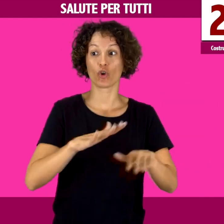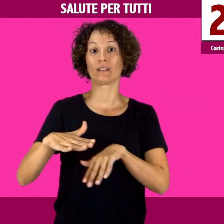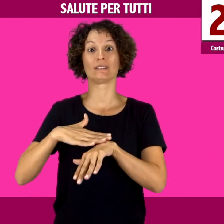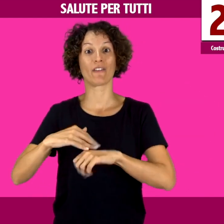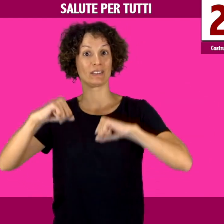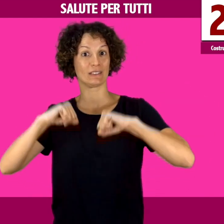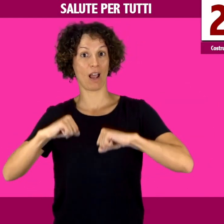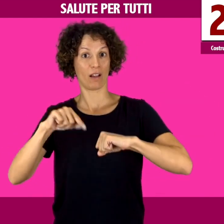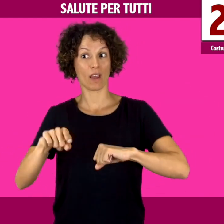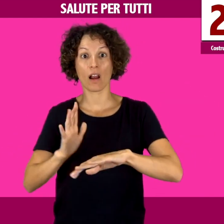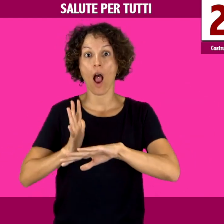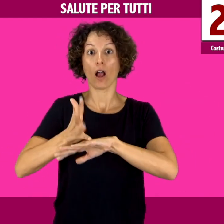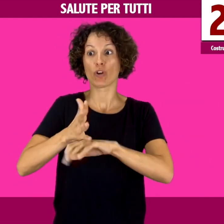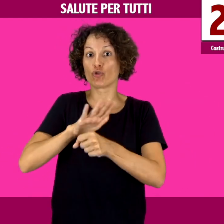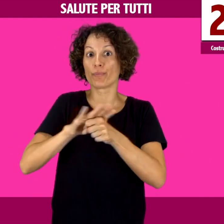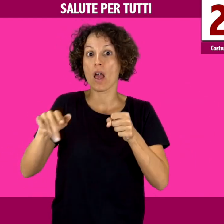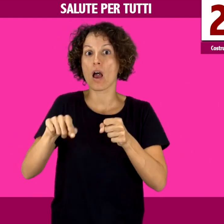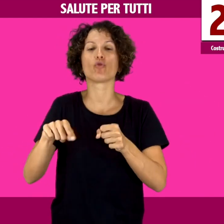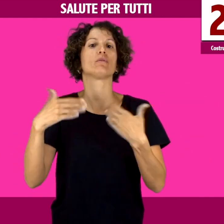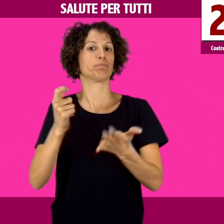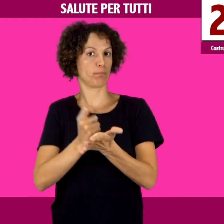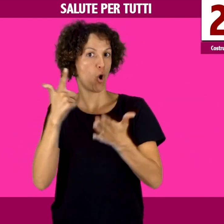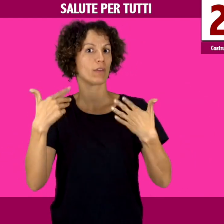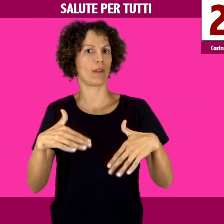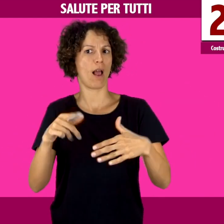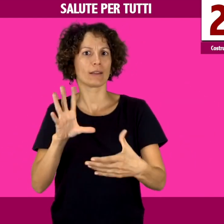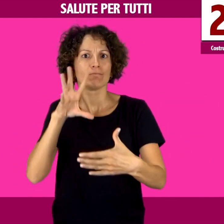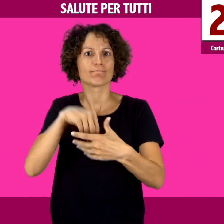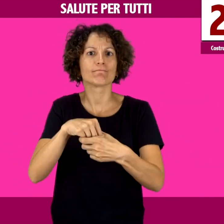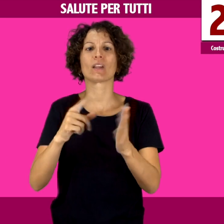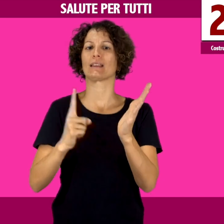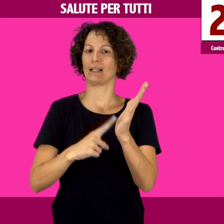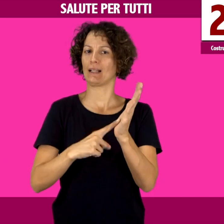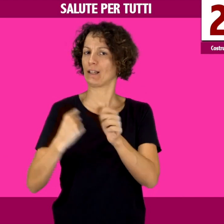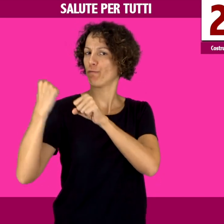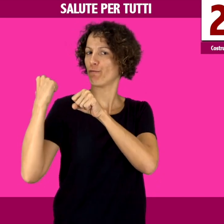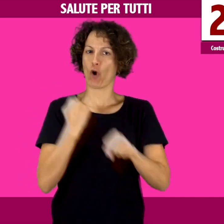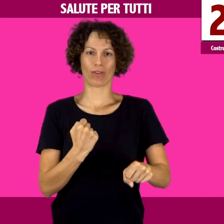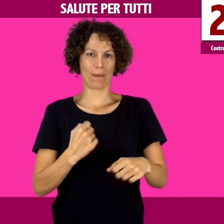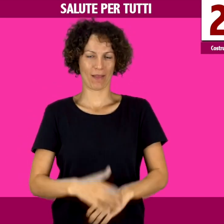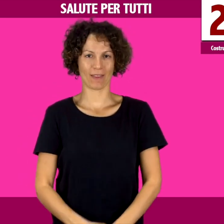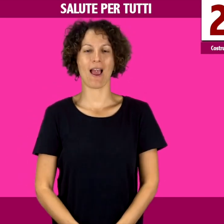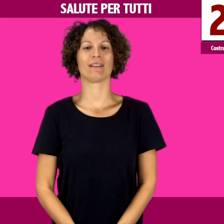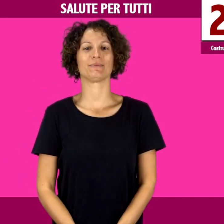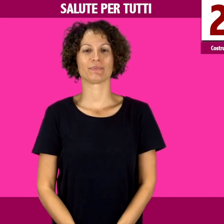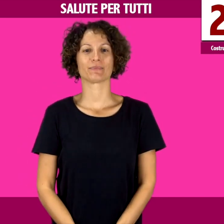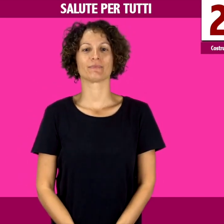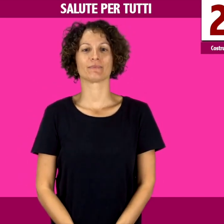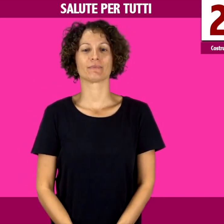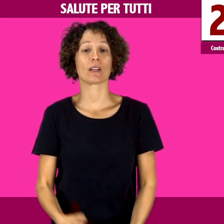Il pieno accesso alle informazioni e alle prestazioni sanitarie è un presupposto importante per il godimento dei diritti